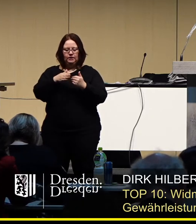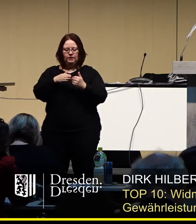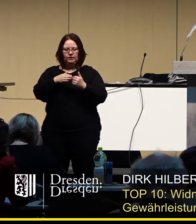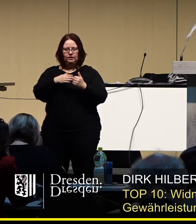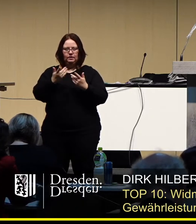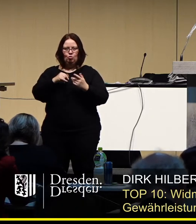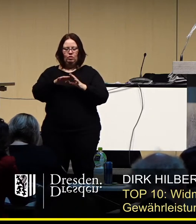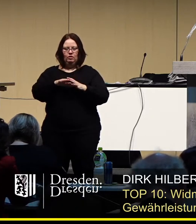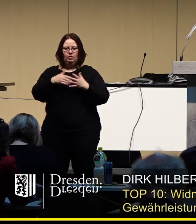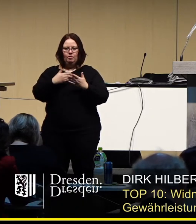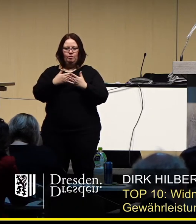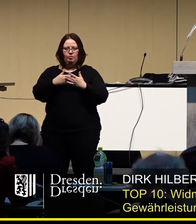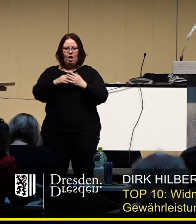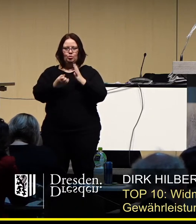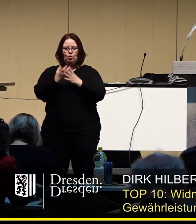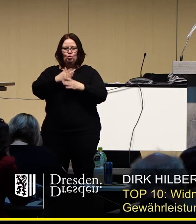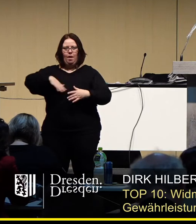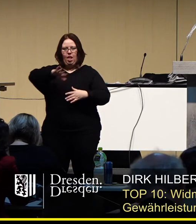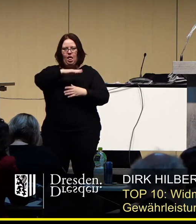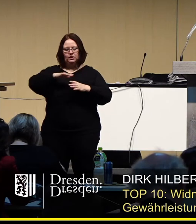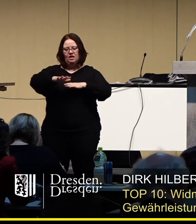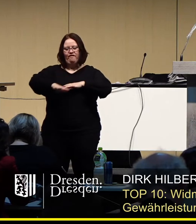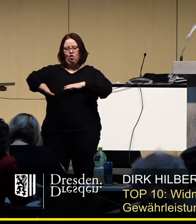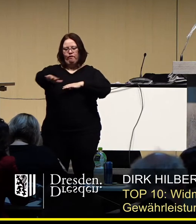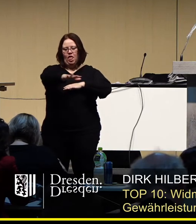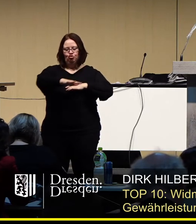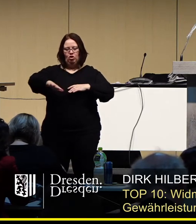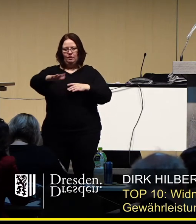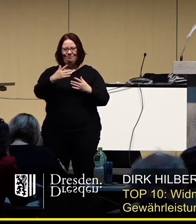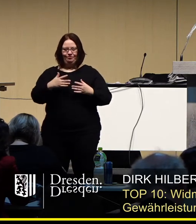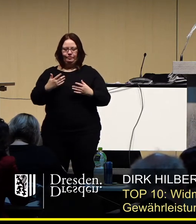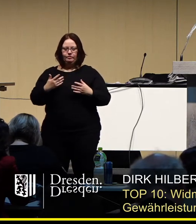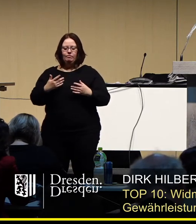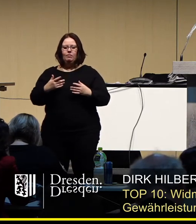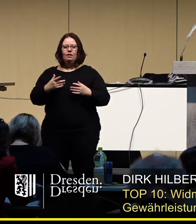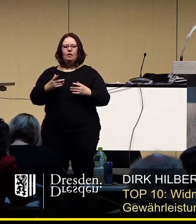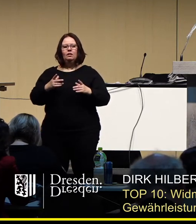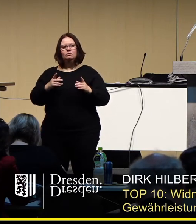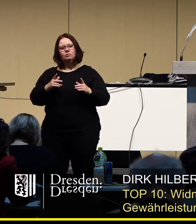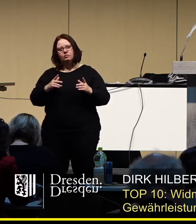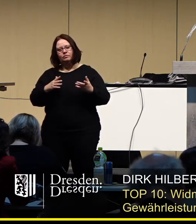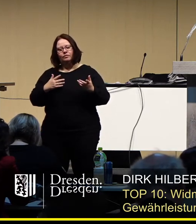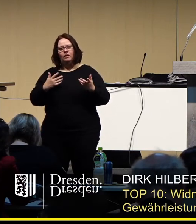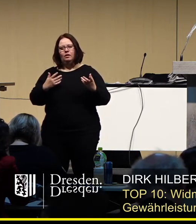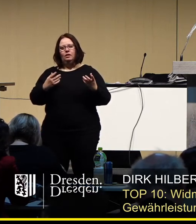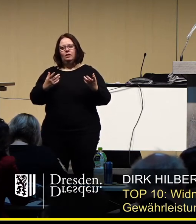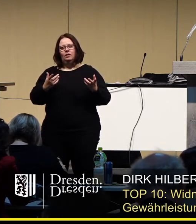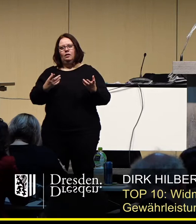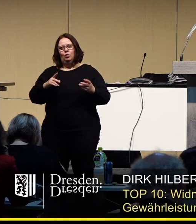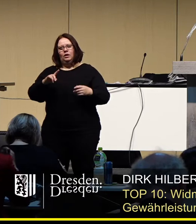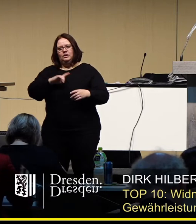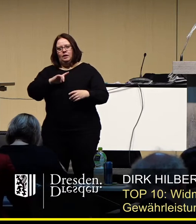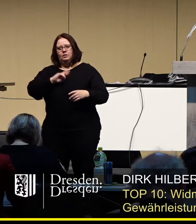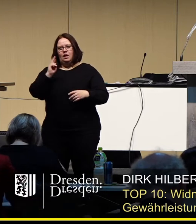wie die Vorfläche des Kulturpalastes. Wir haben uns sehr wohl sehr stark